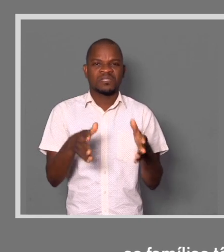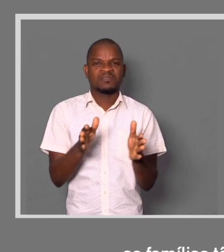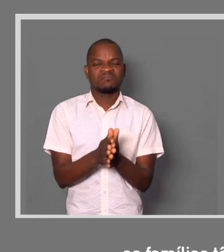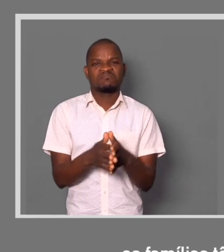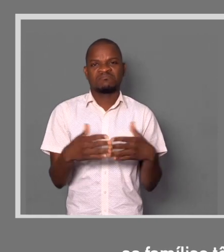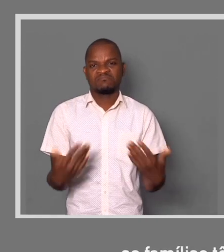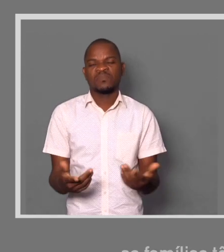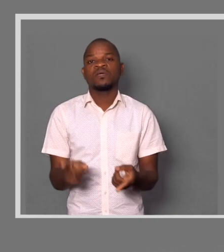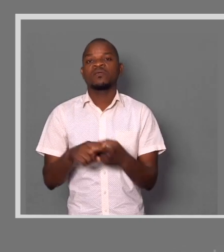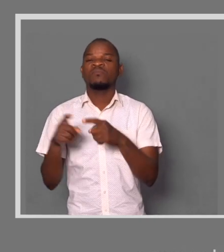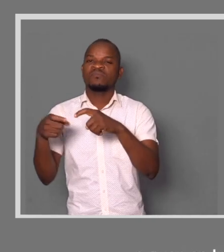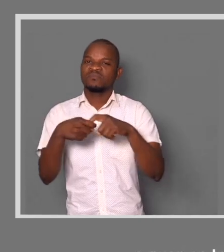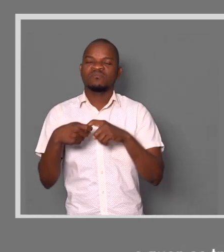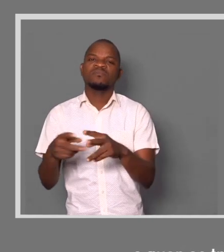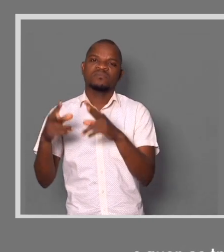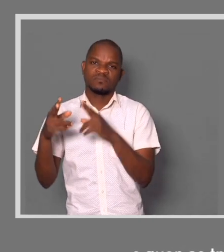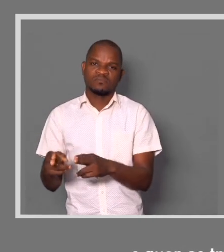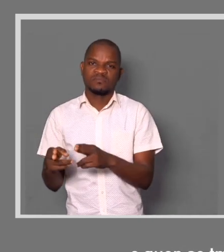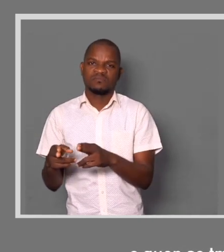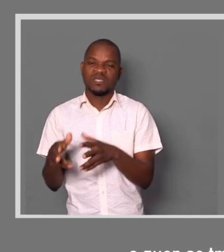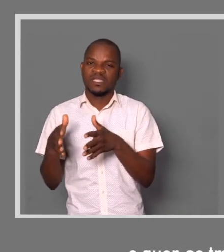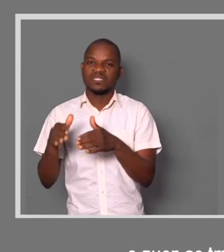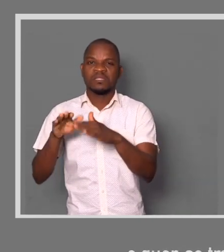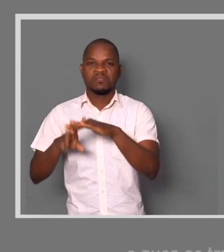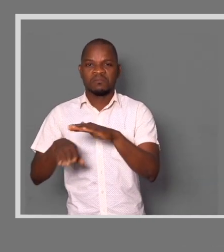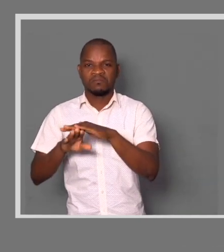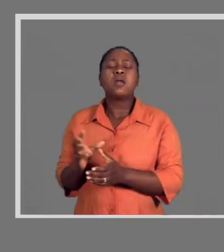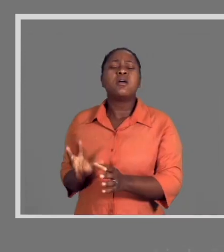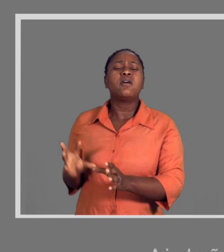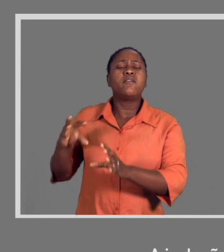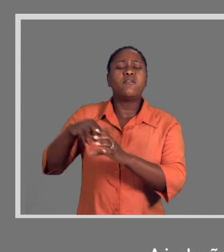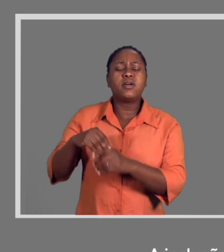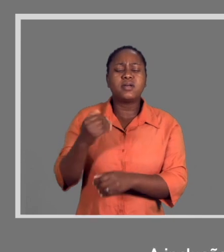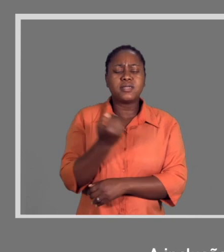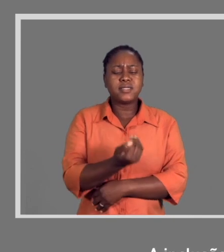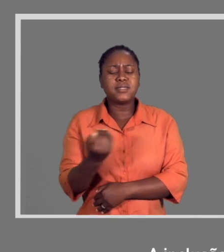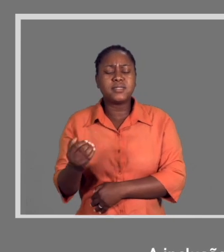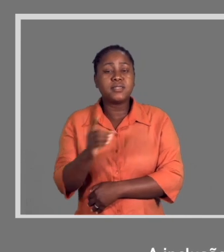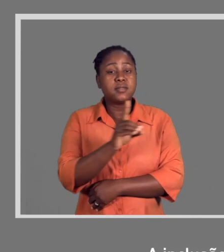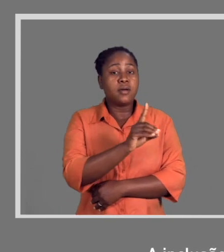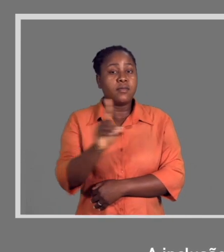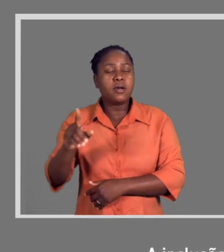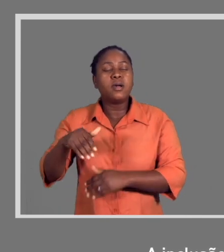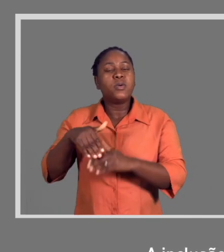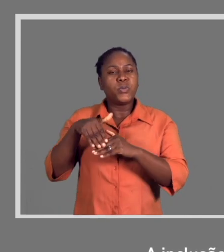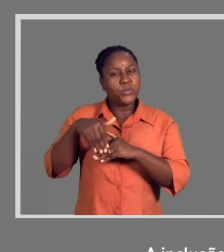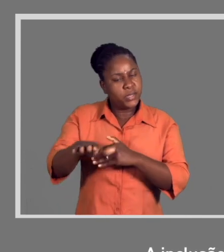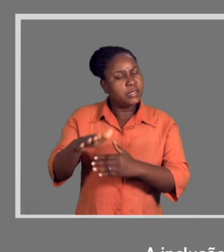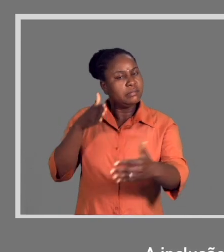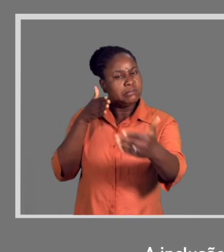literacia. E você quer trazer aqueles volumes dos livros. A inclusão das crianças com deficiência continua a ser uma das